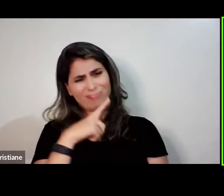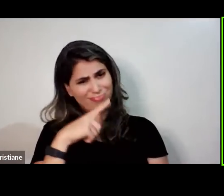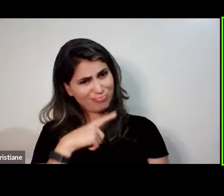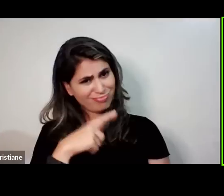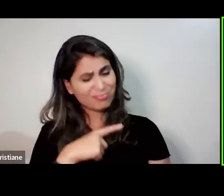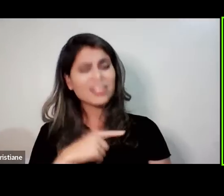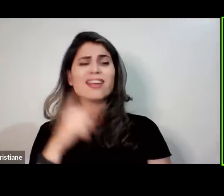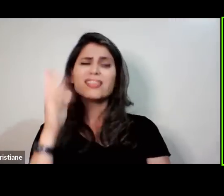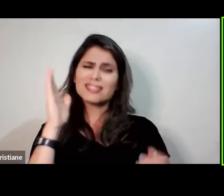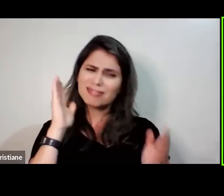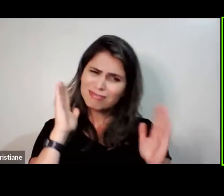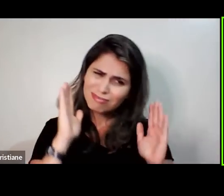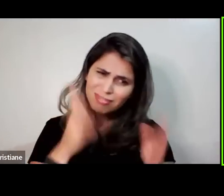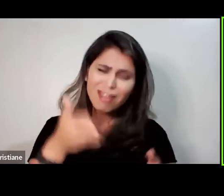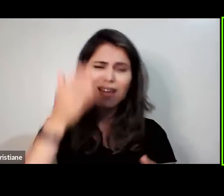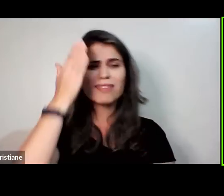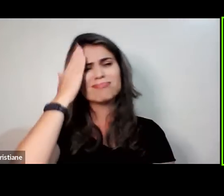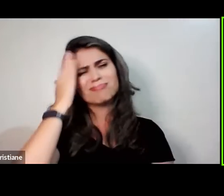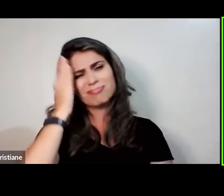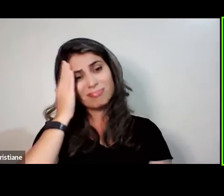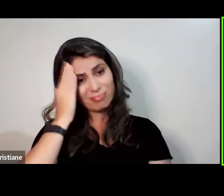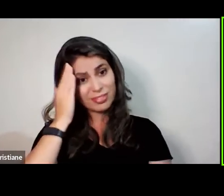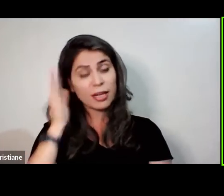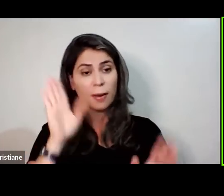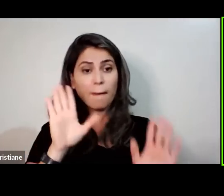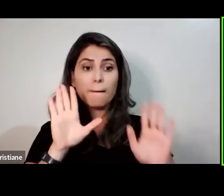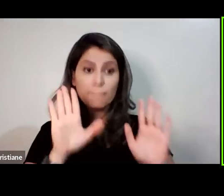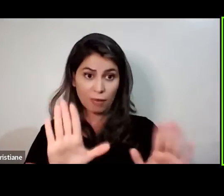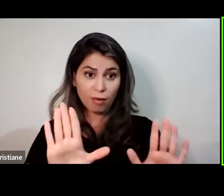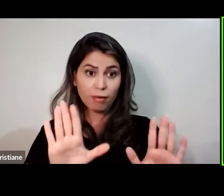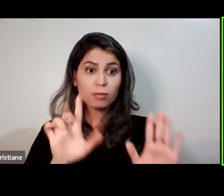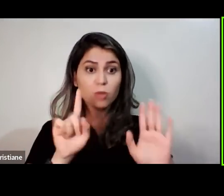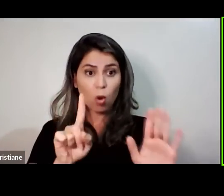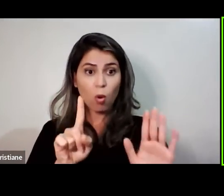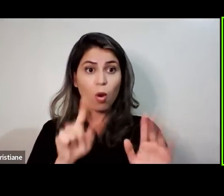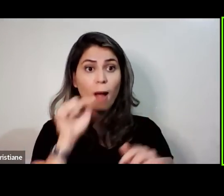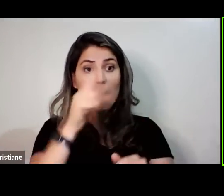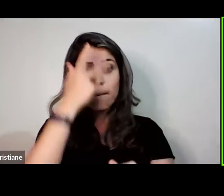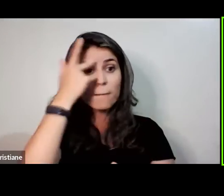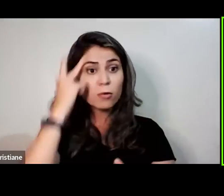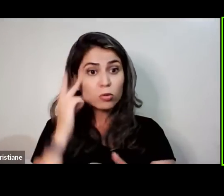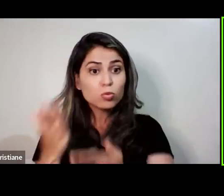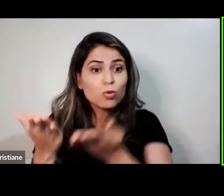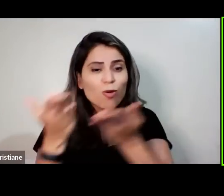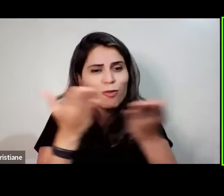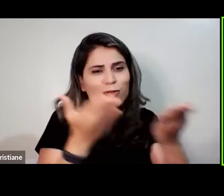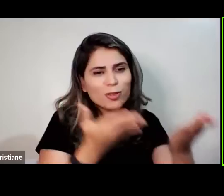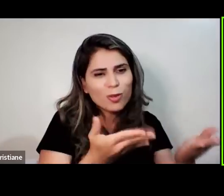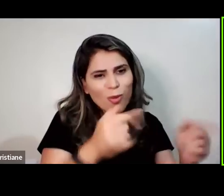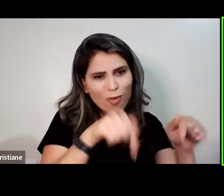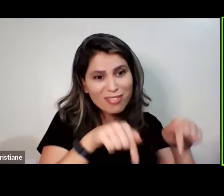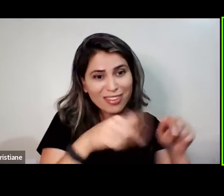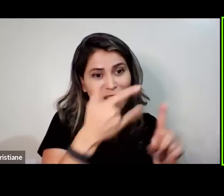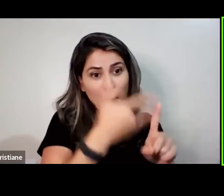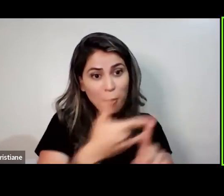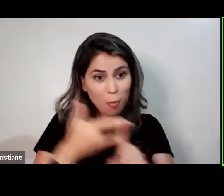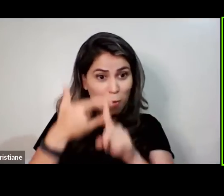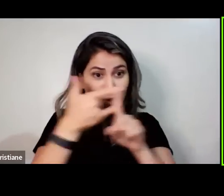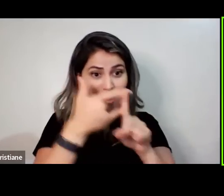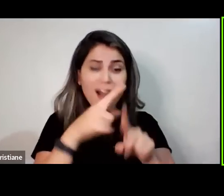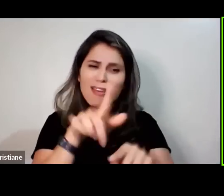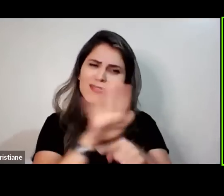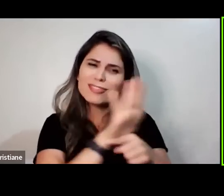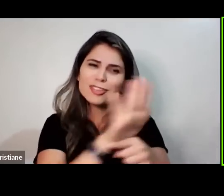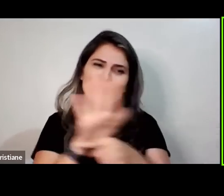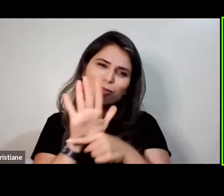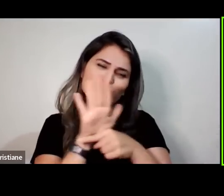A diferença é que nós acompanhamos as pessoas. Pensa na pessoa que te convidou. Foi o que ela pensou. Ela falou, peraí, a Silvana é minha